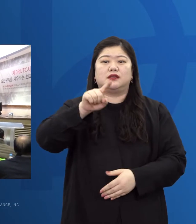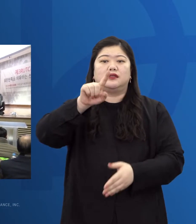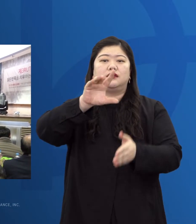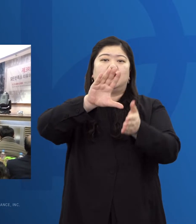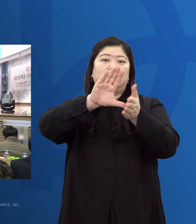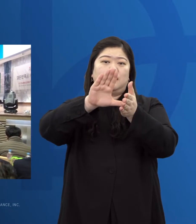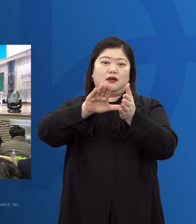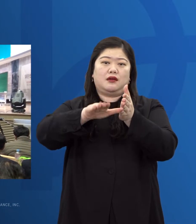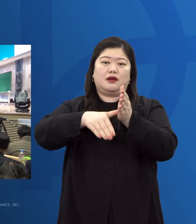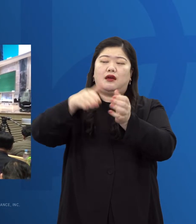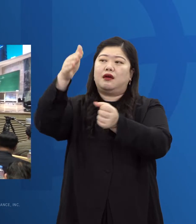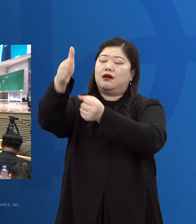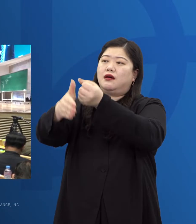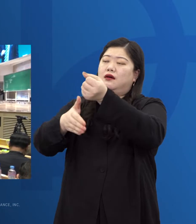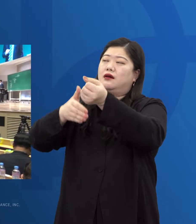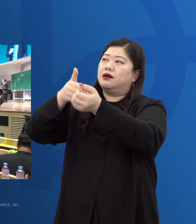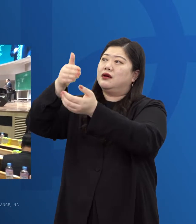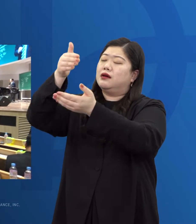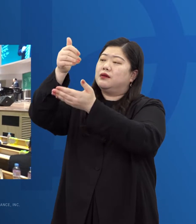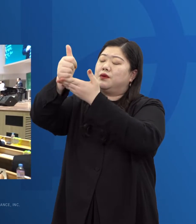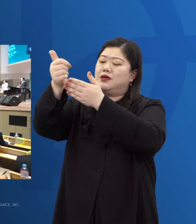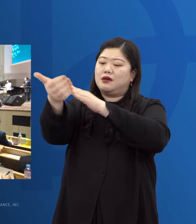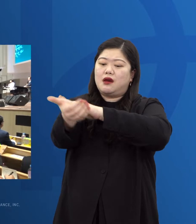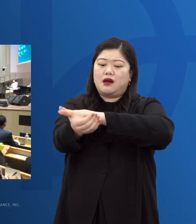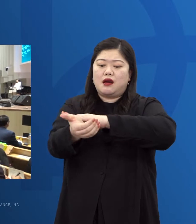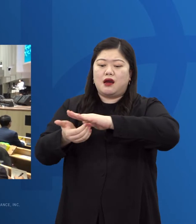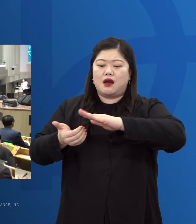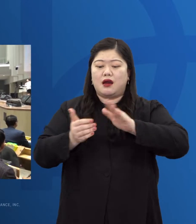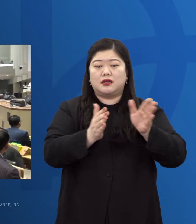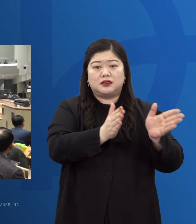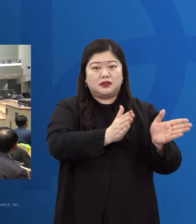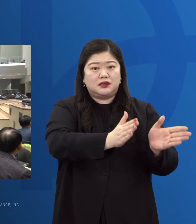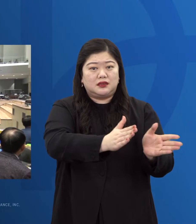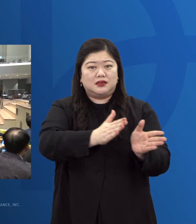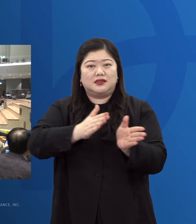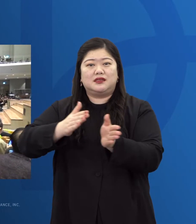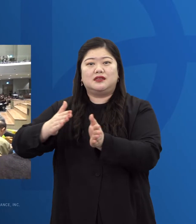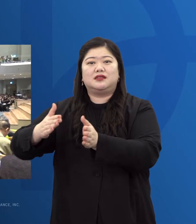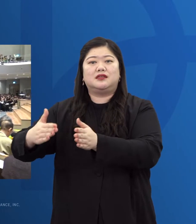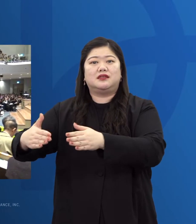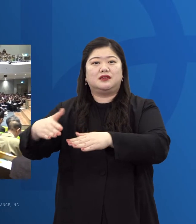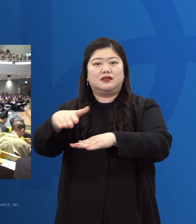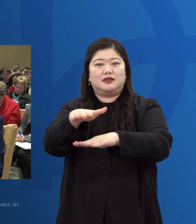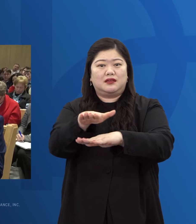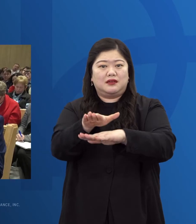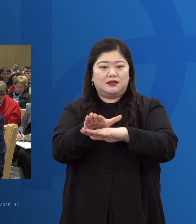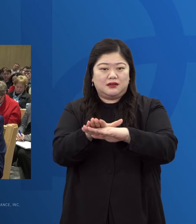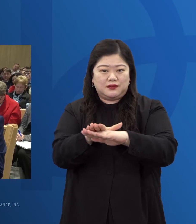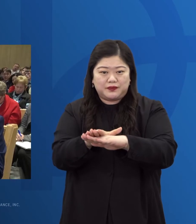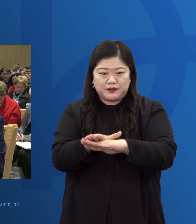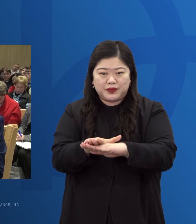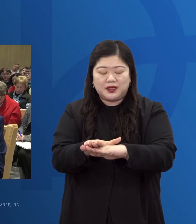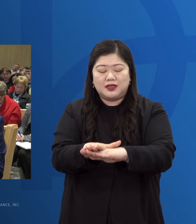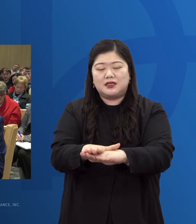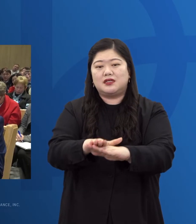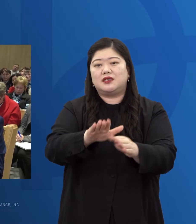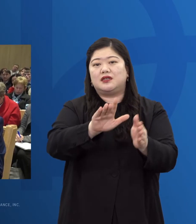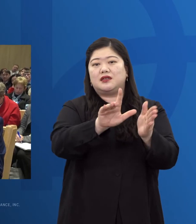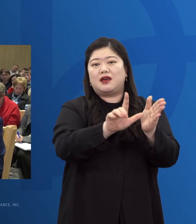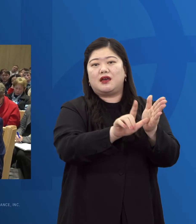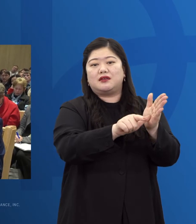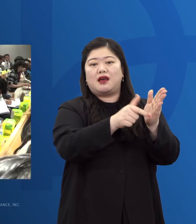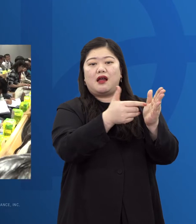하나님이 예비하신 이